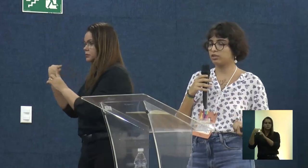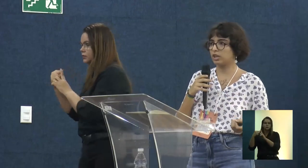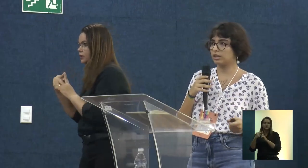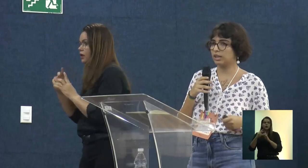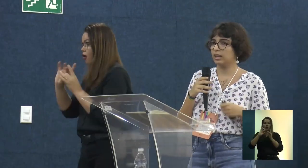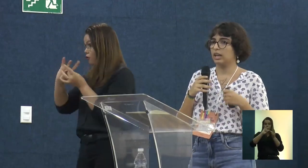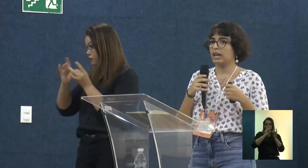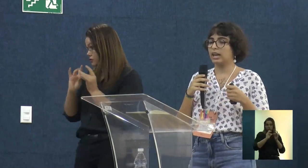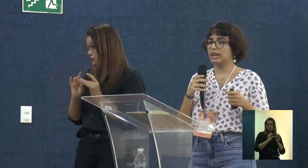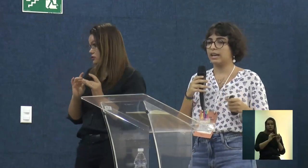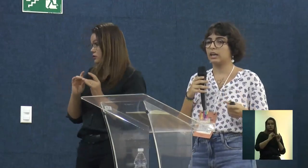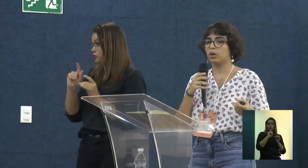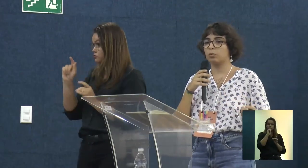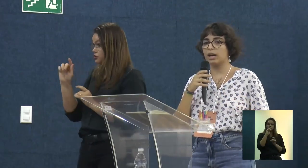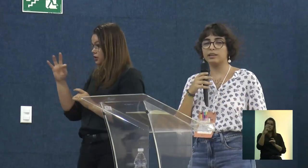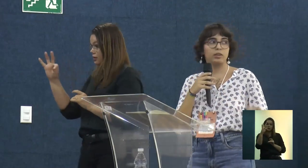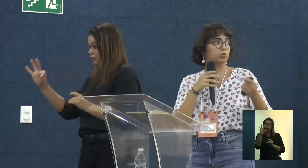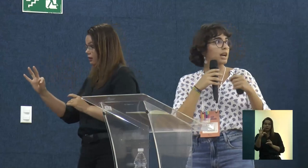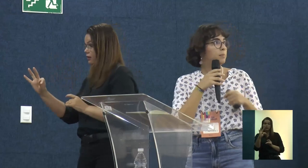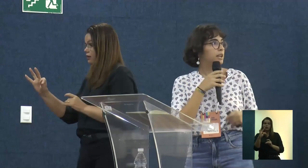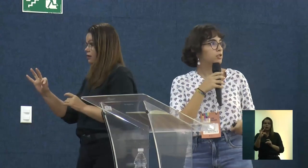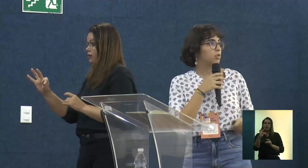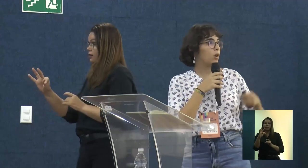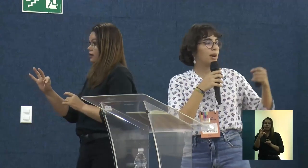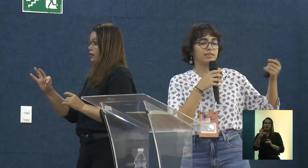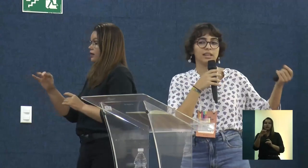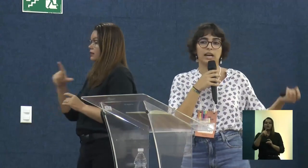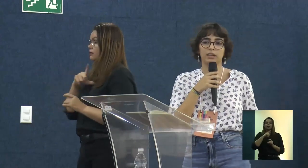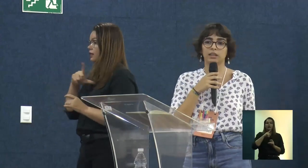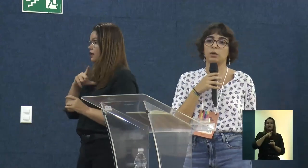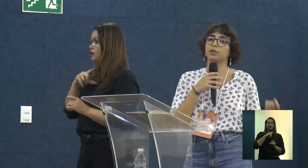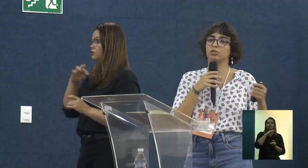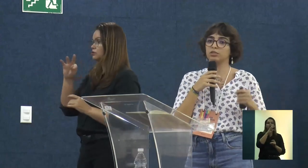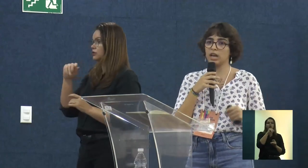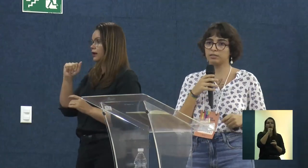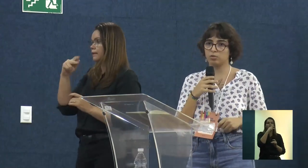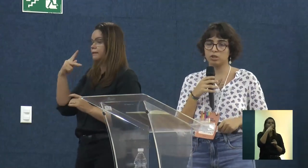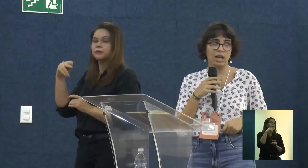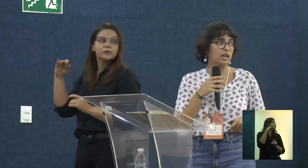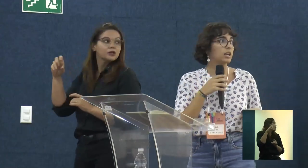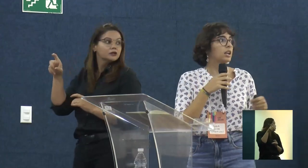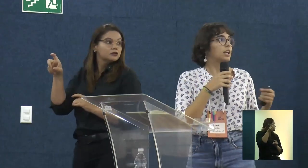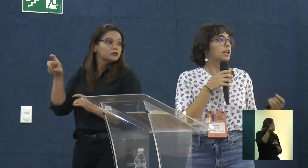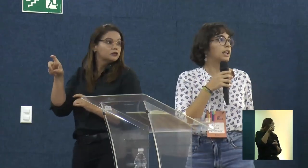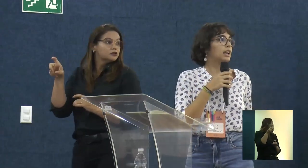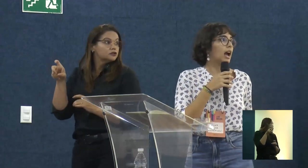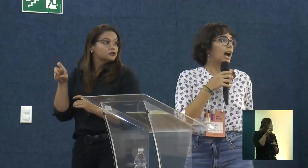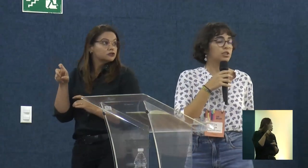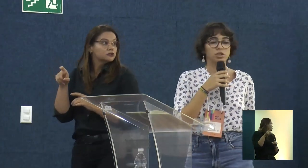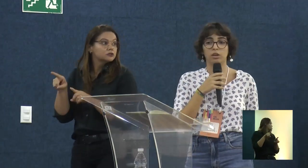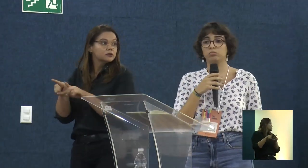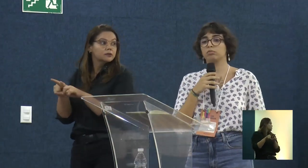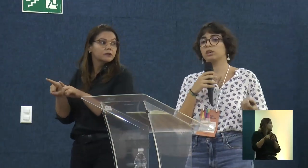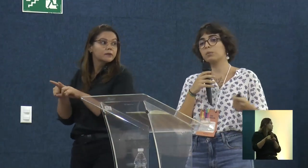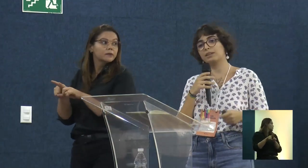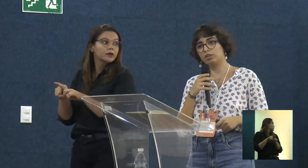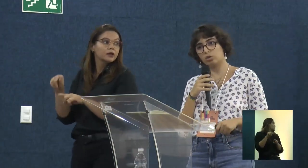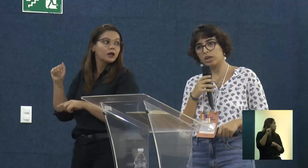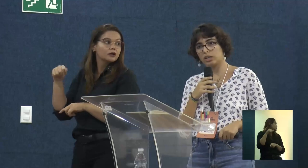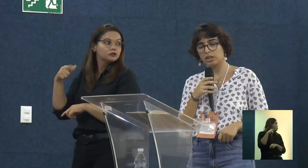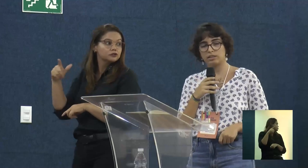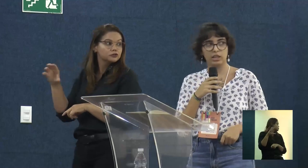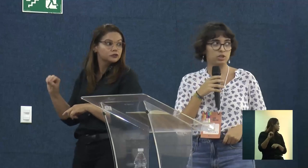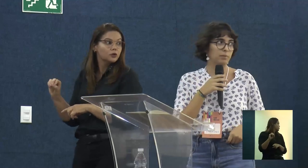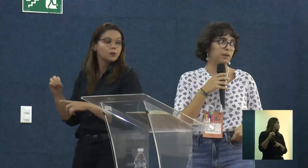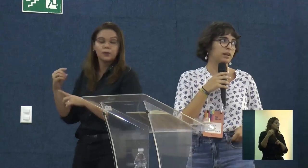projeto, esse GT, ele era uma relação do Trapiche com as DECRAC, que é uma associação de lá, e a CHAM, que é uma